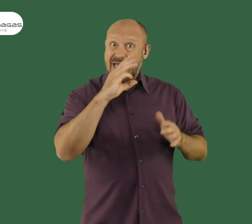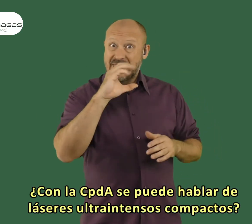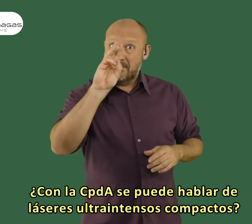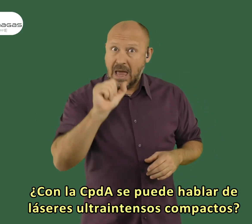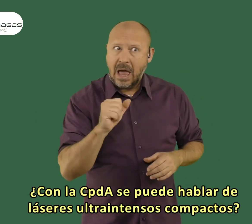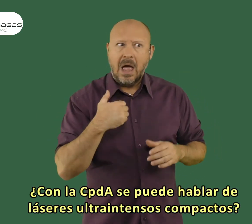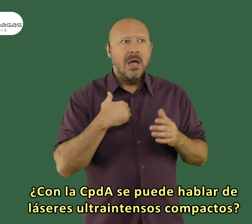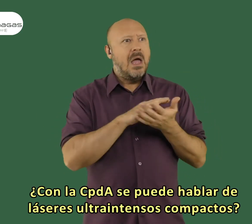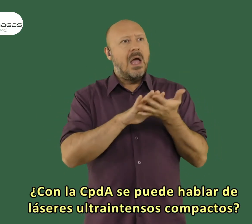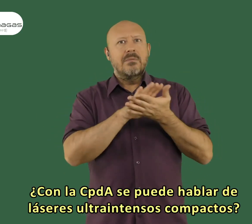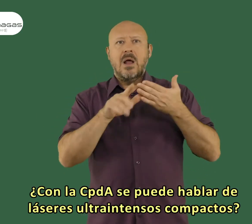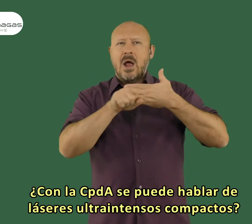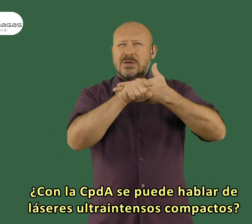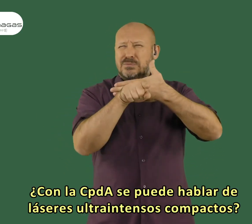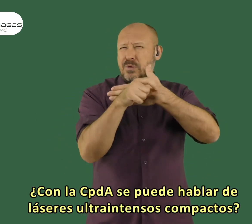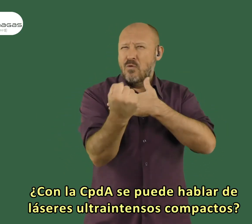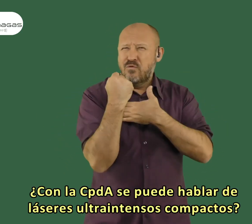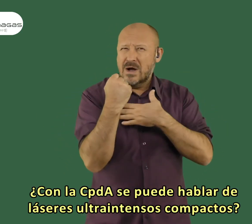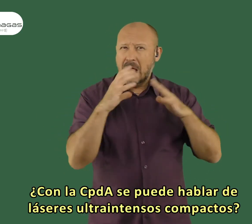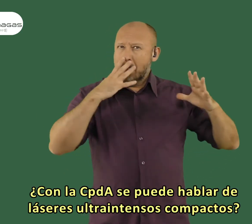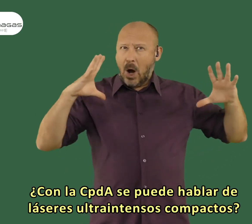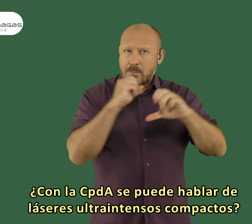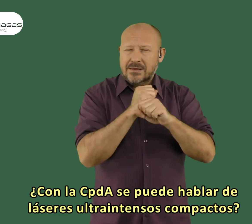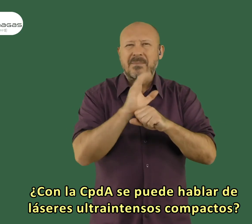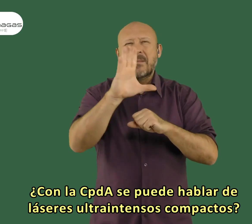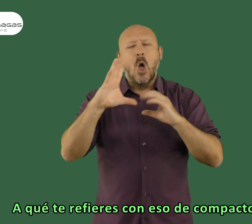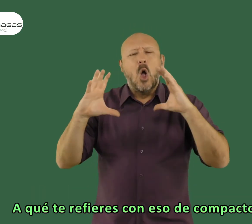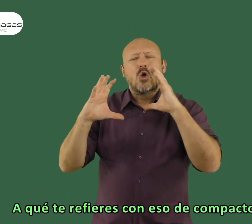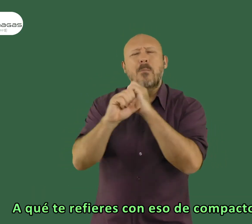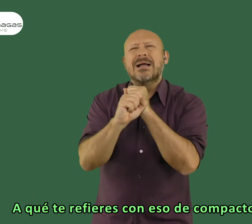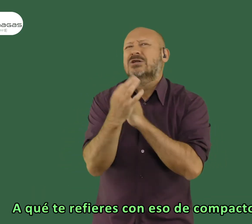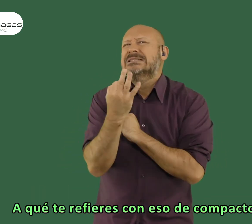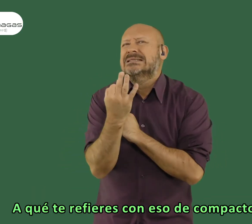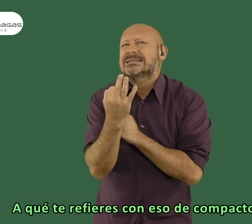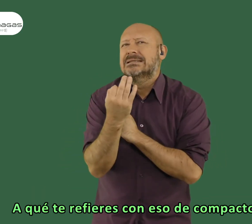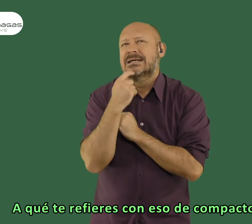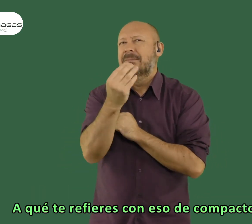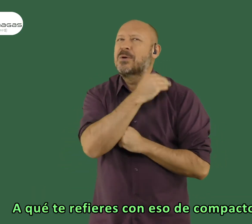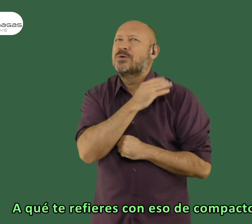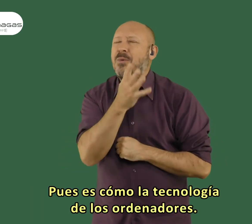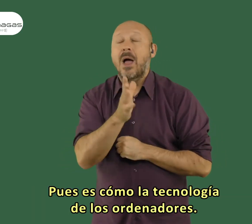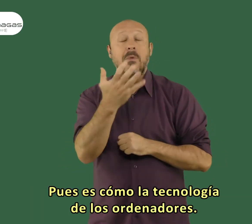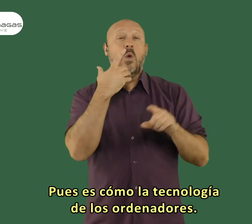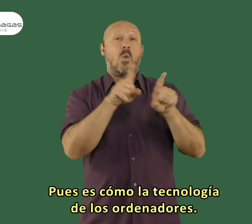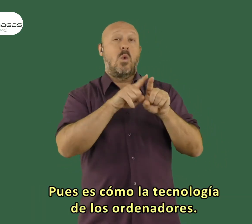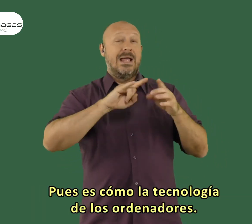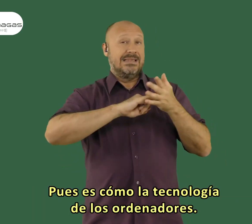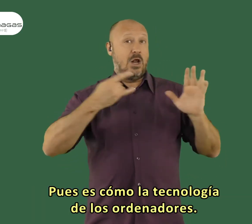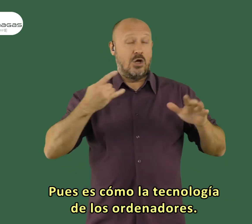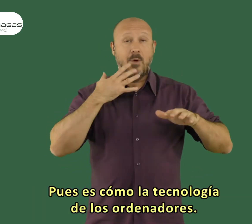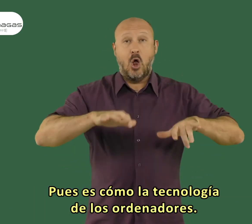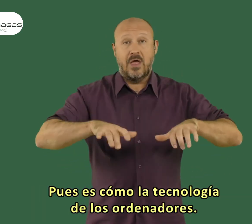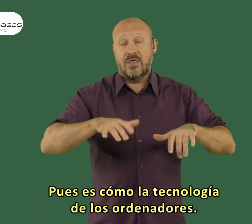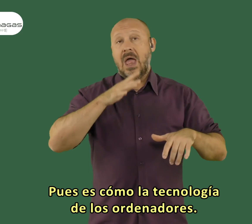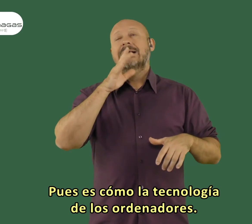y con la CPA se puede hablar de láseres ultra intensos compactos ¿a qué te refieres con esa pregunta en plan compacto de... pues que